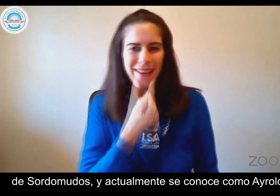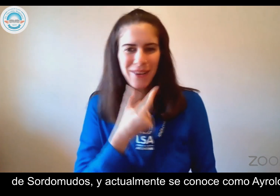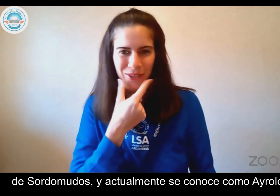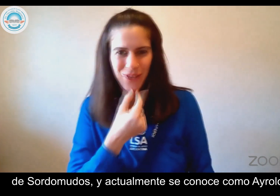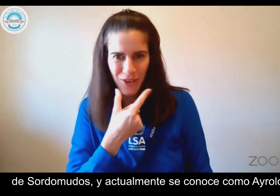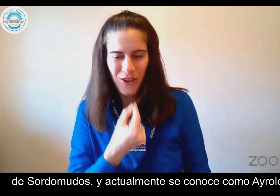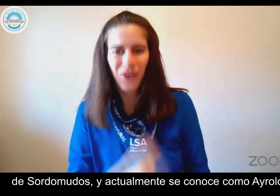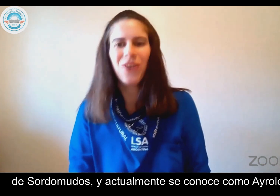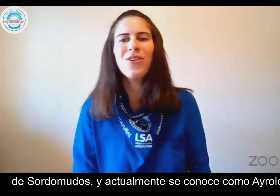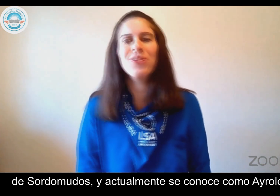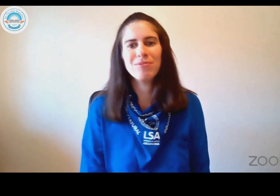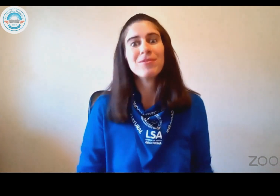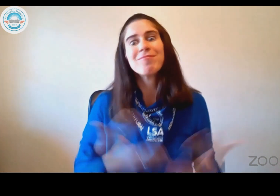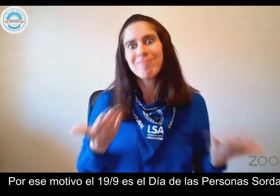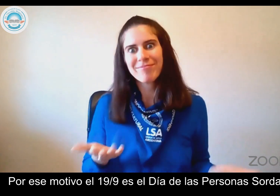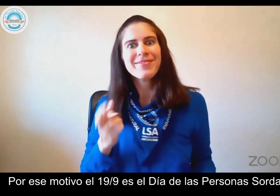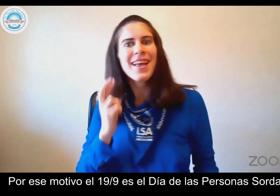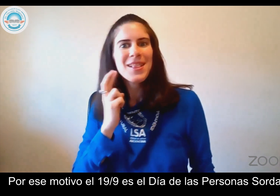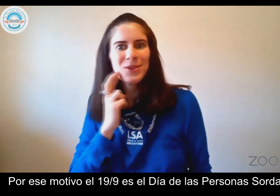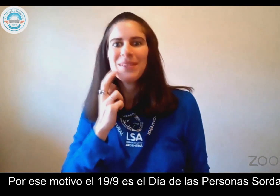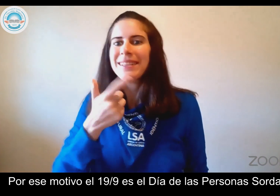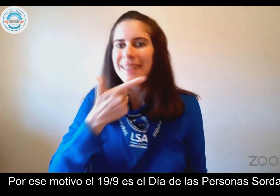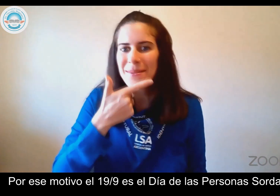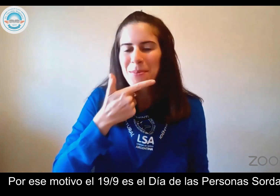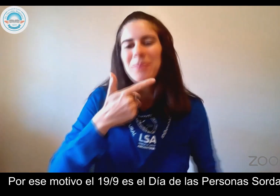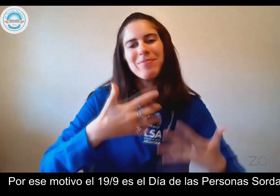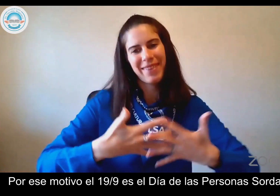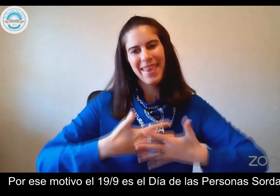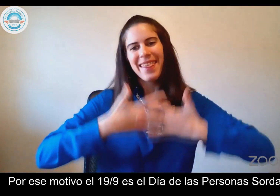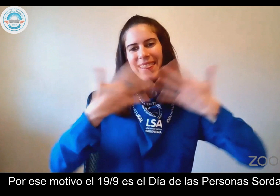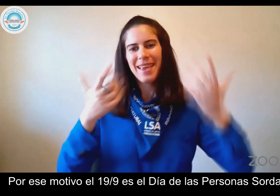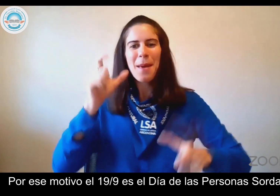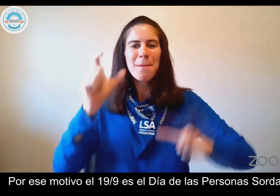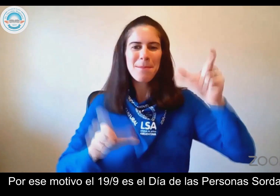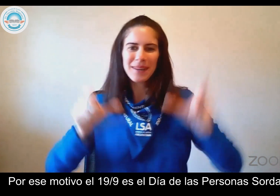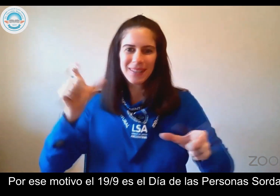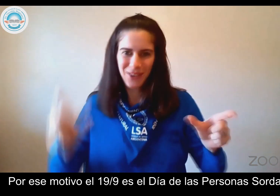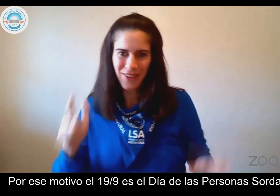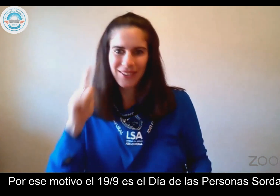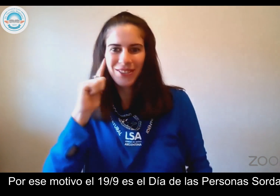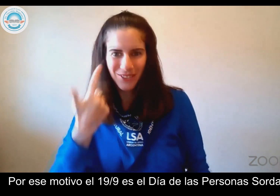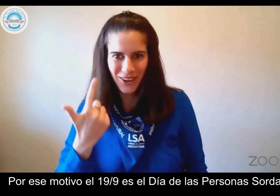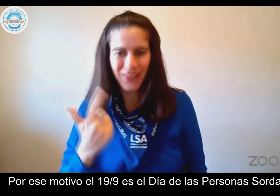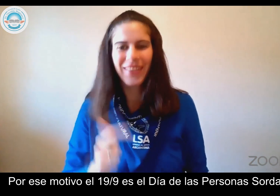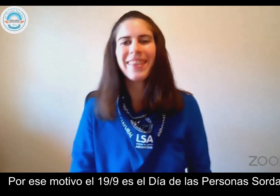se conoce como Airolo. Por ese motivo, el 19 de septiembre es el Día de las Personas Sordas.